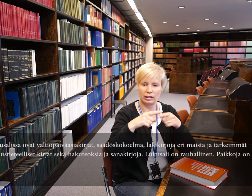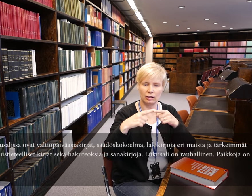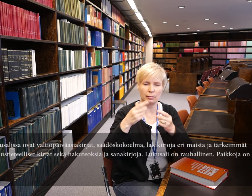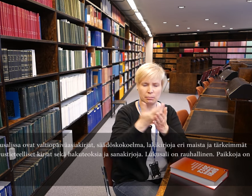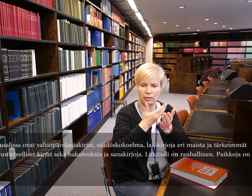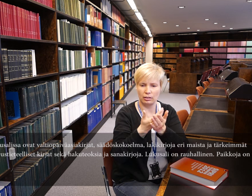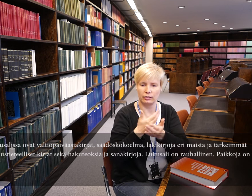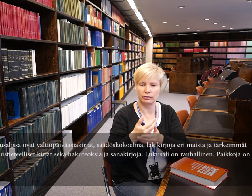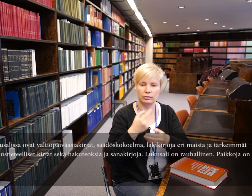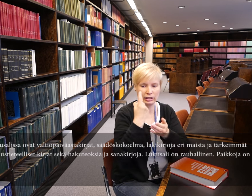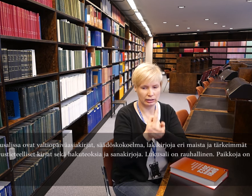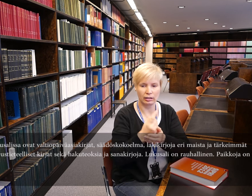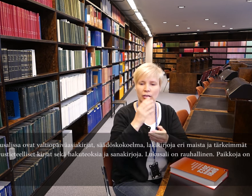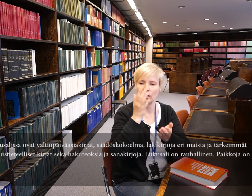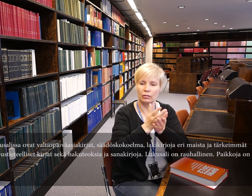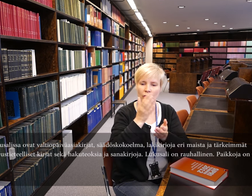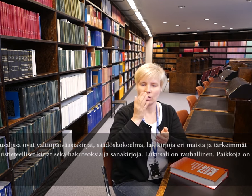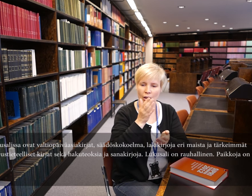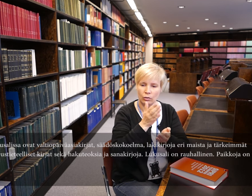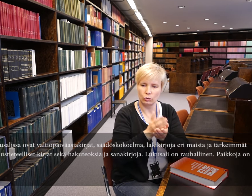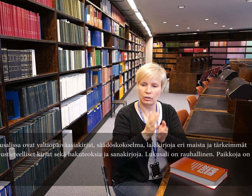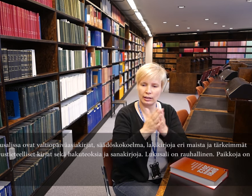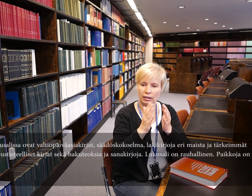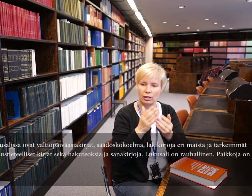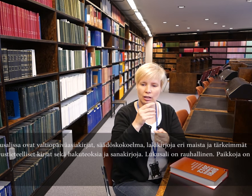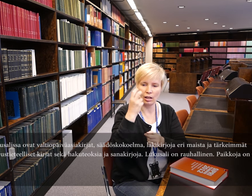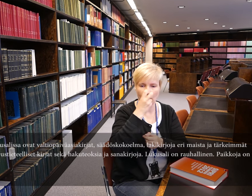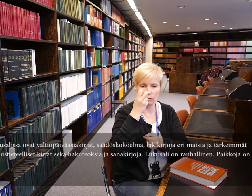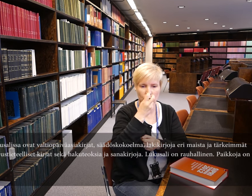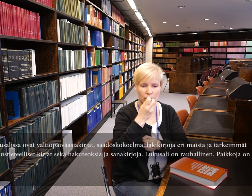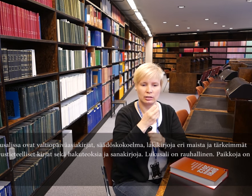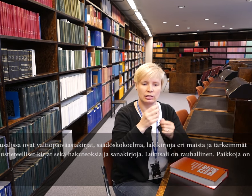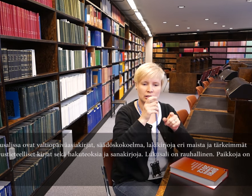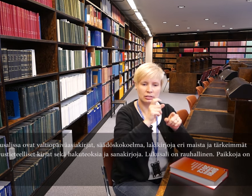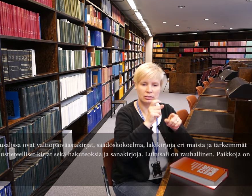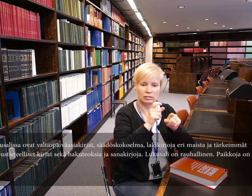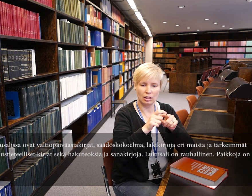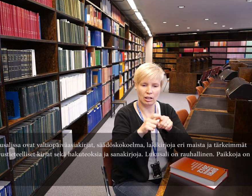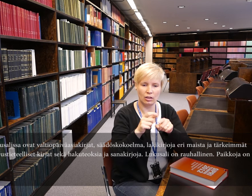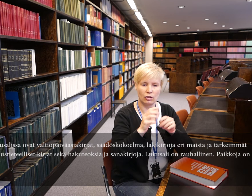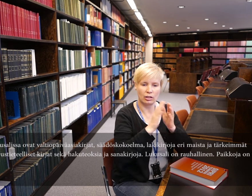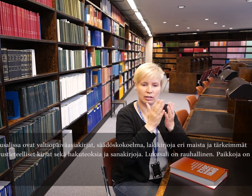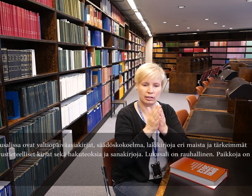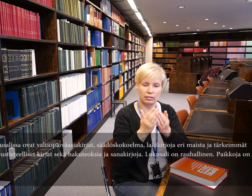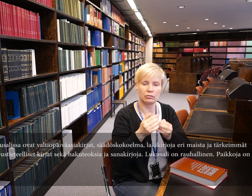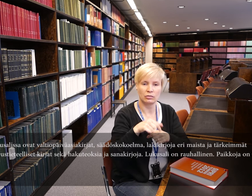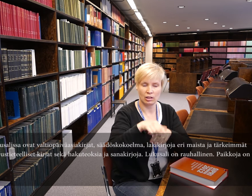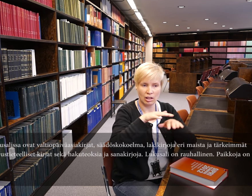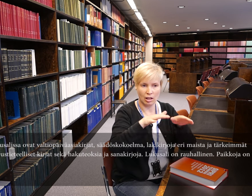oikeustieteelliset kirjat sekä hakuteoksia ja sanakirjoja. Lukusali on rauhallinen. Paikkoja